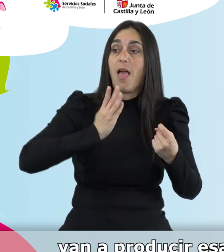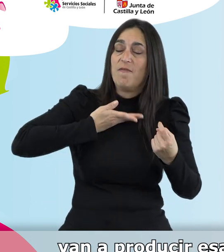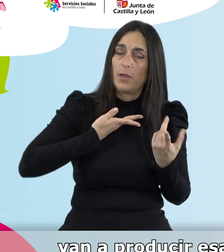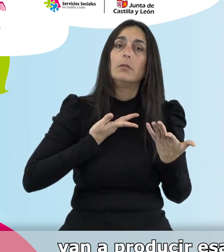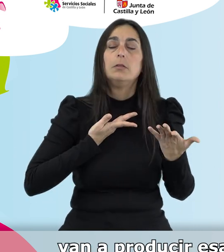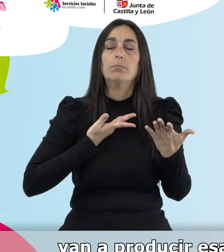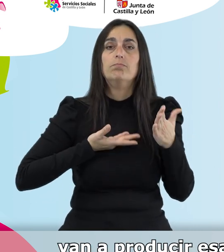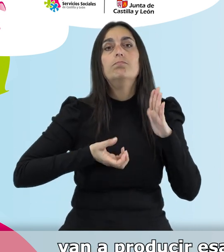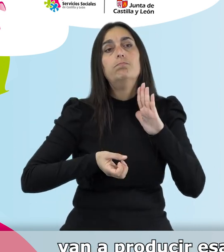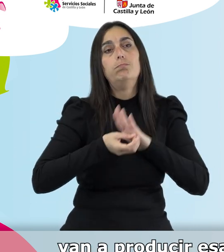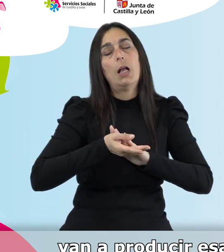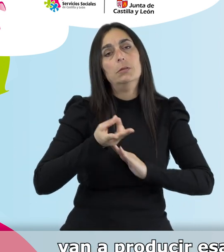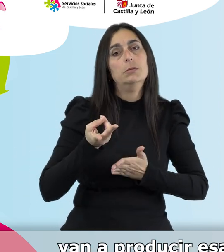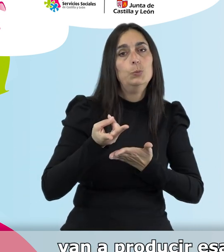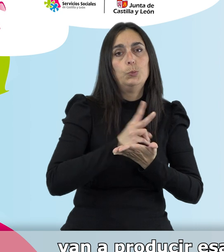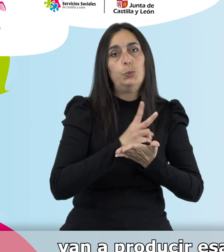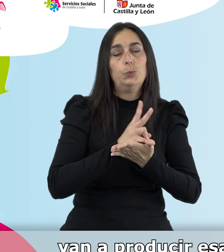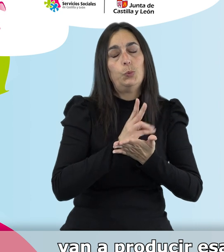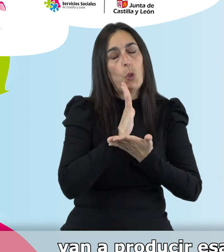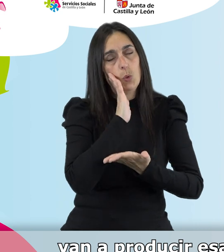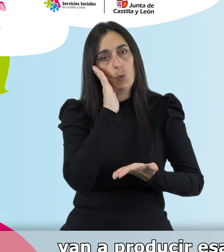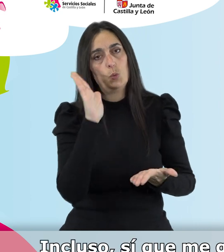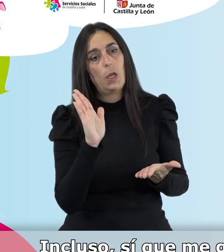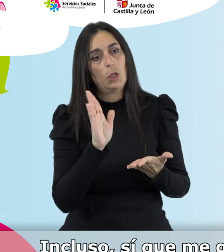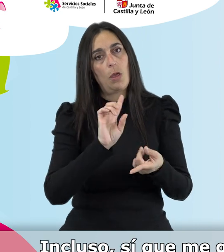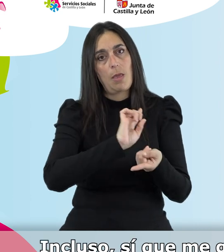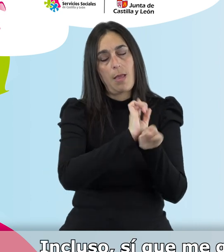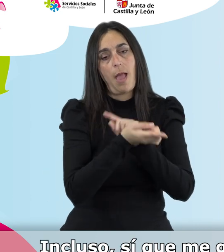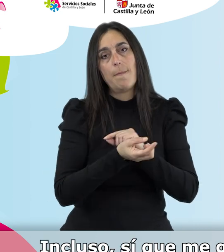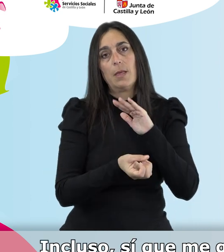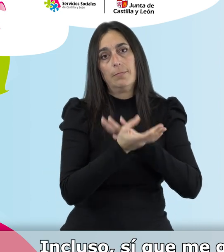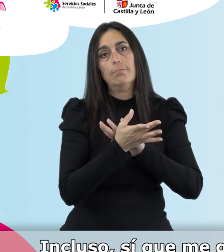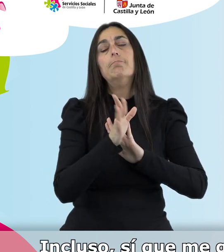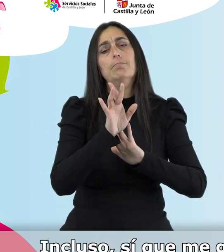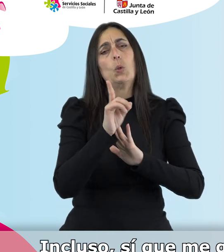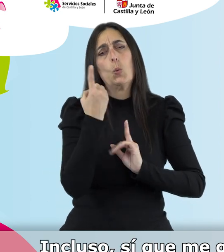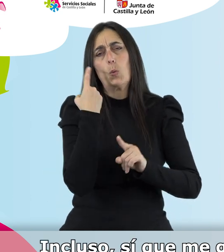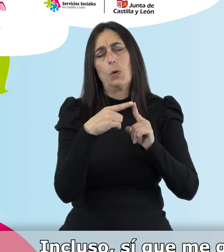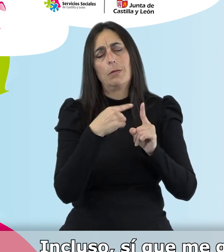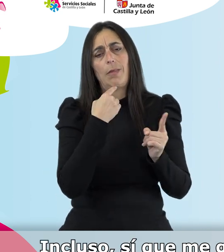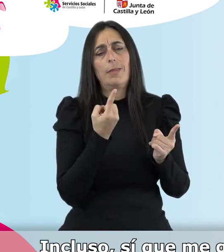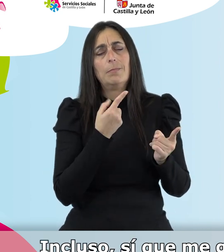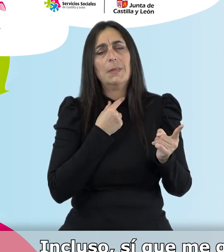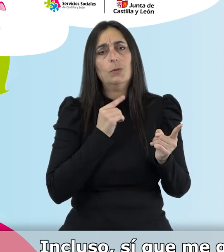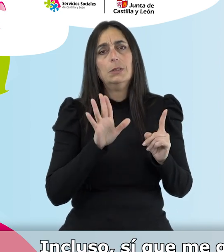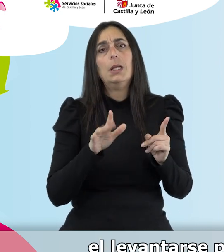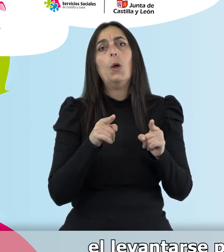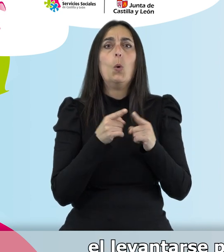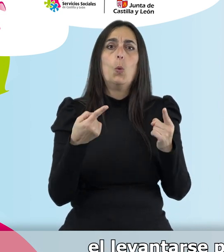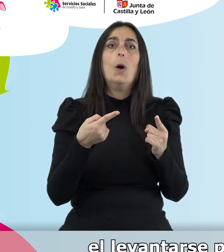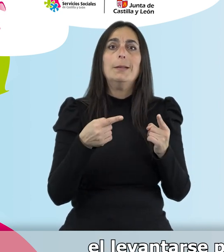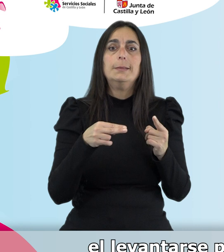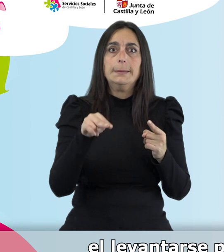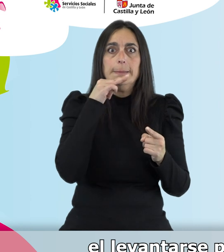van a producir esas alteraciones en el patrón del sueño. Incluso, sí que me gustaría apuntar, por ejemplo, que la nisturia,